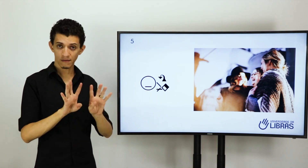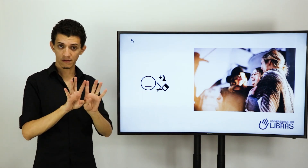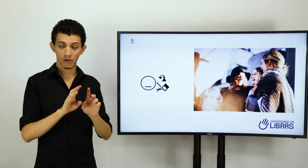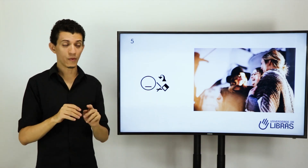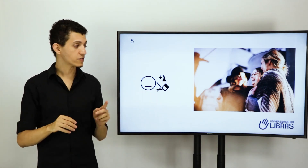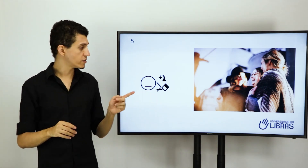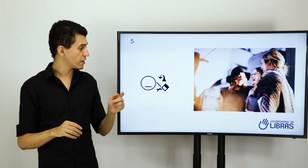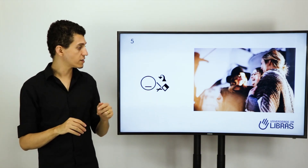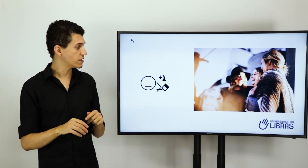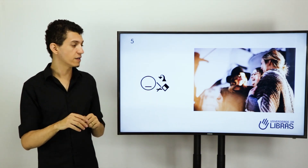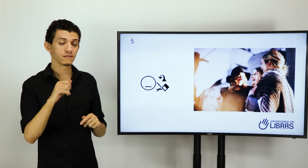eu posso dizer assim.